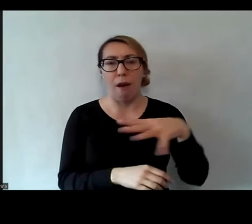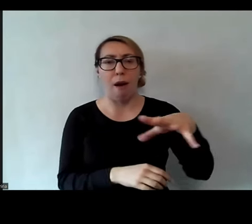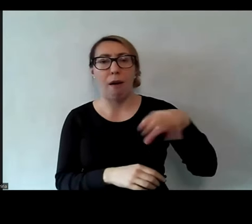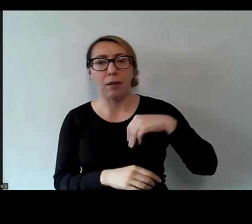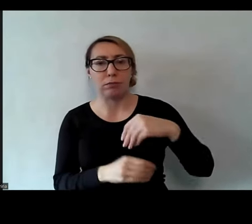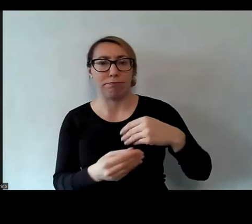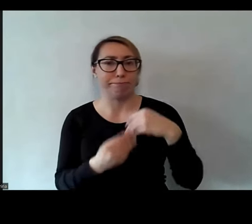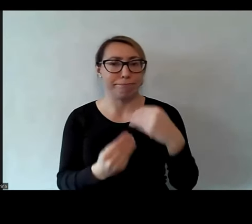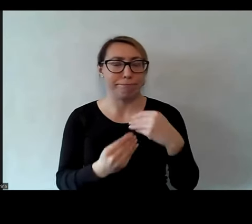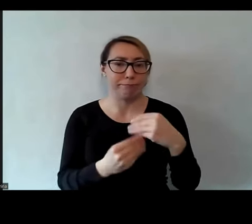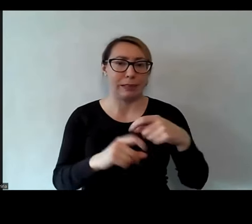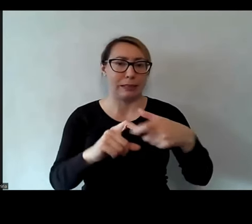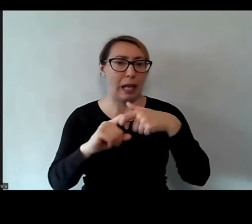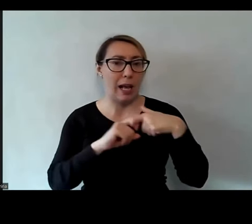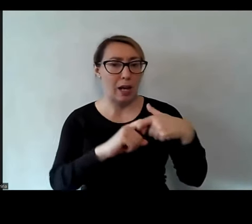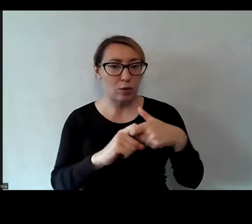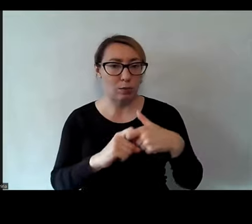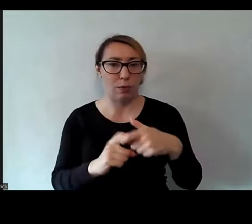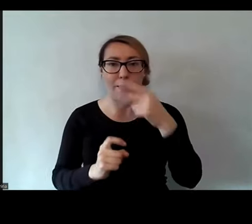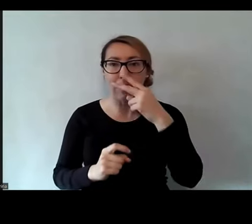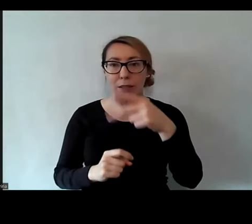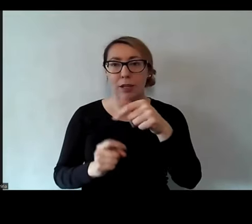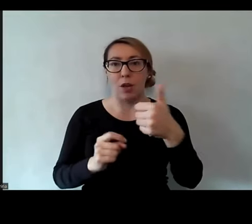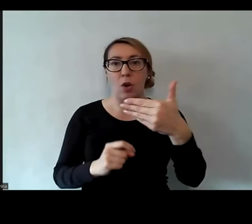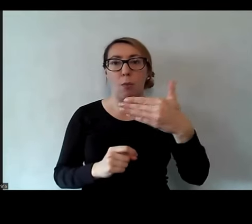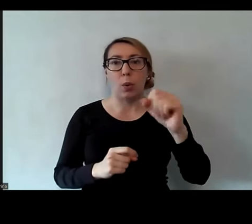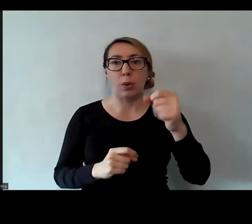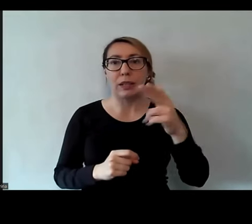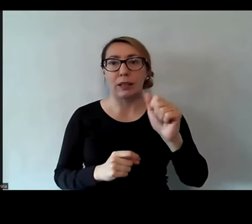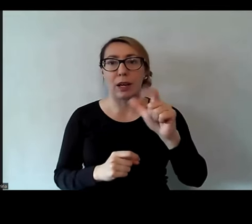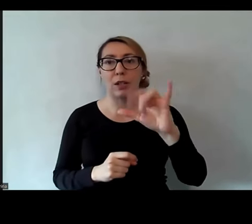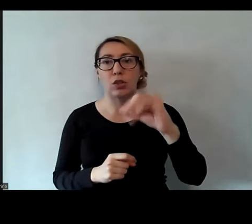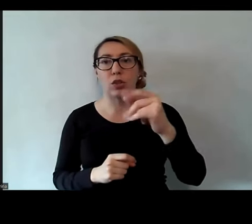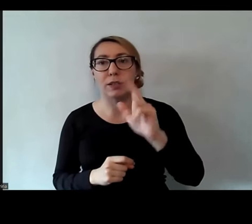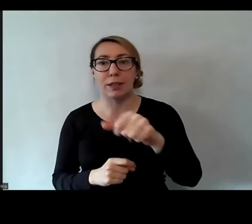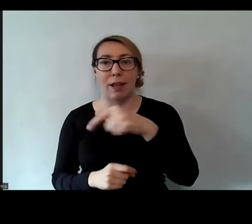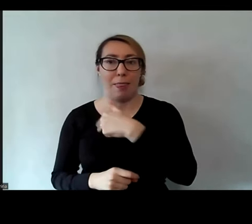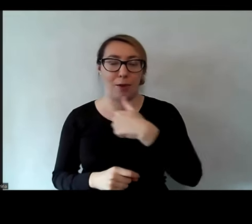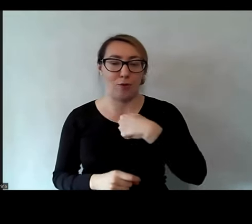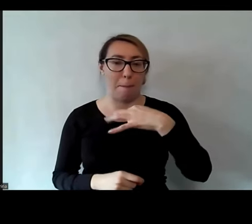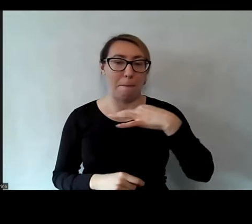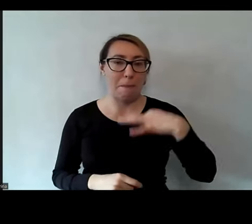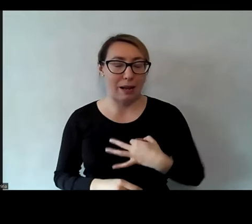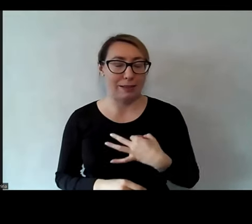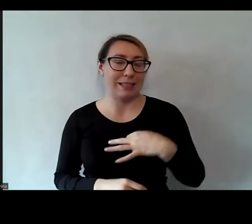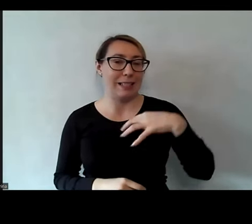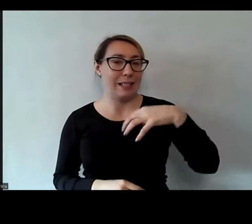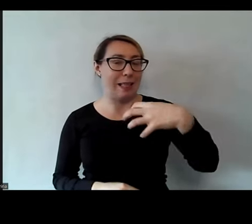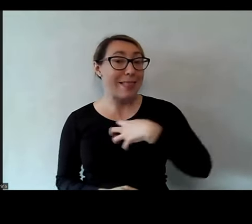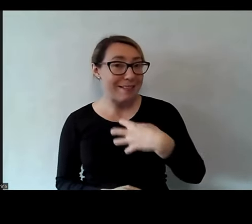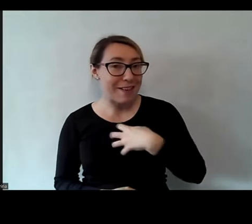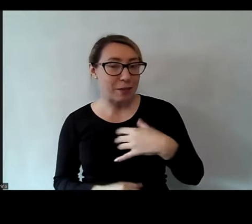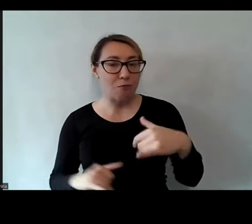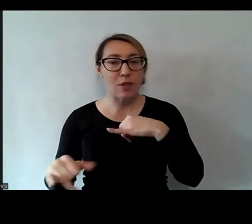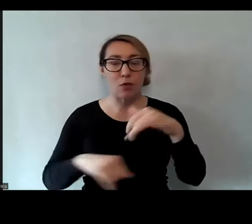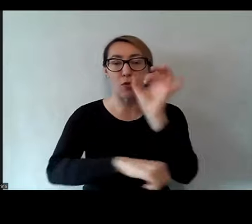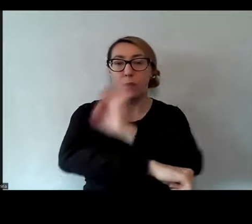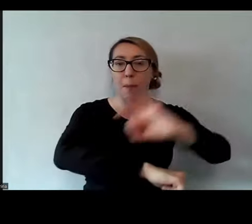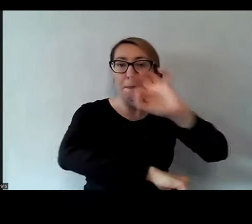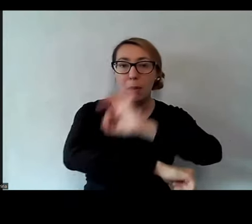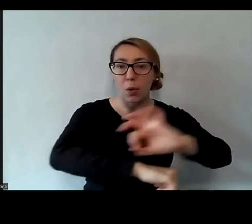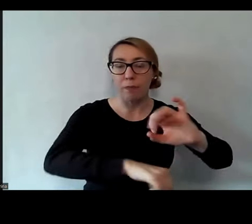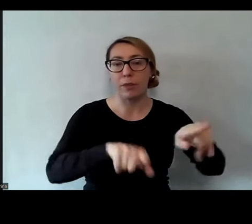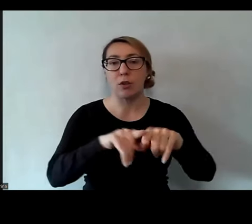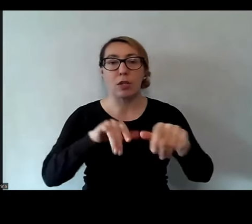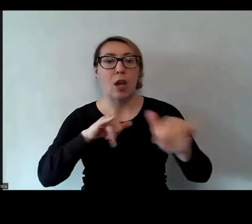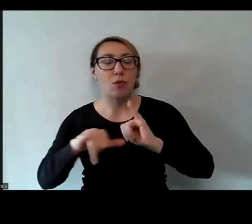cudownym zespołem. Widzę tutaj Monikę Lisiecką, naszą Panią Dyrektor, która zarządza projektami i